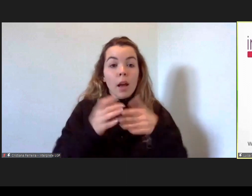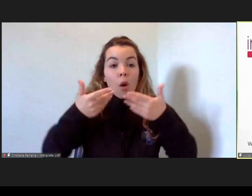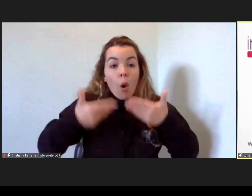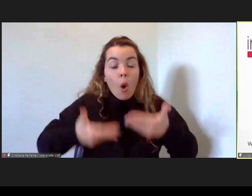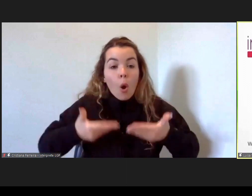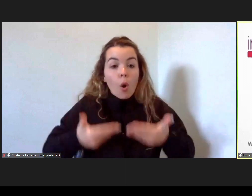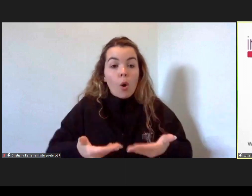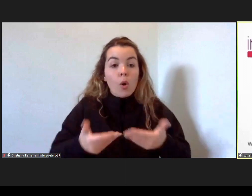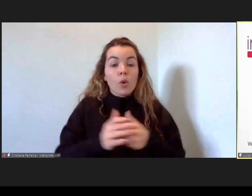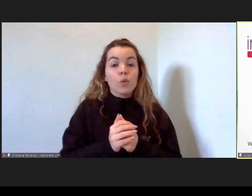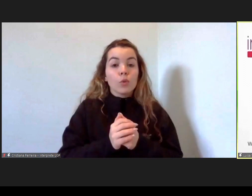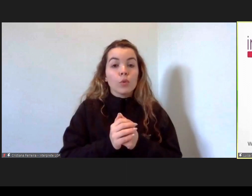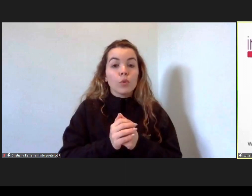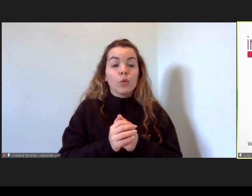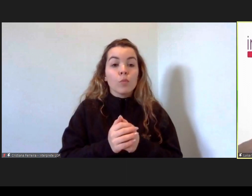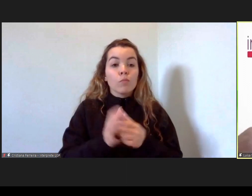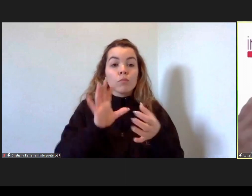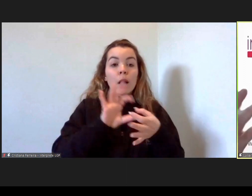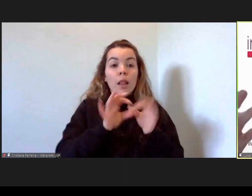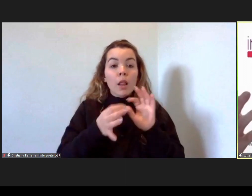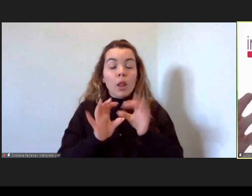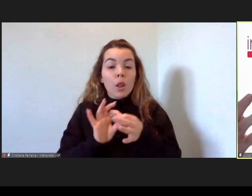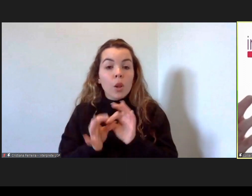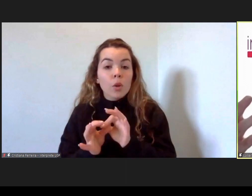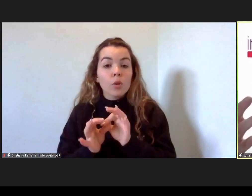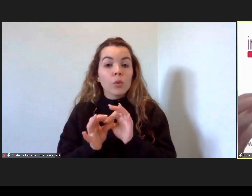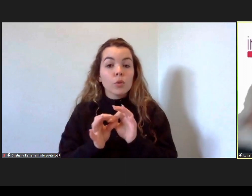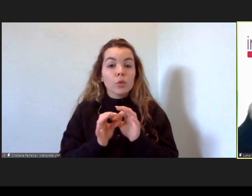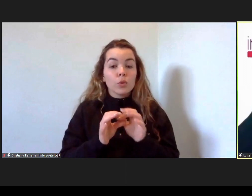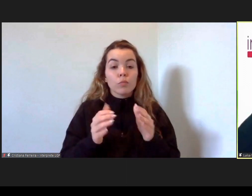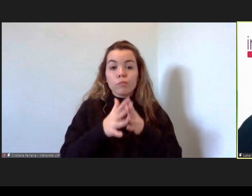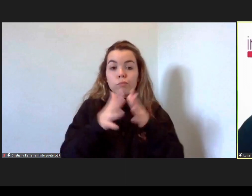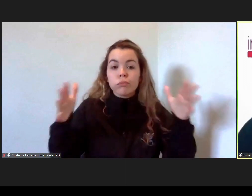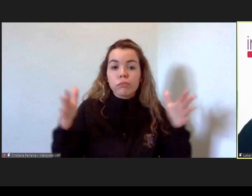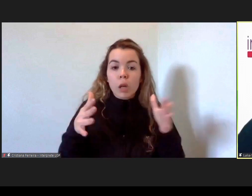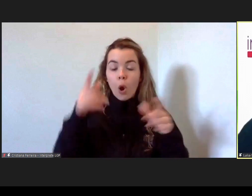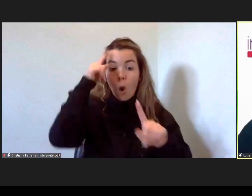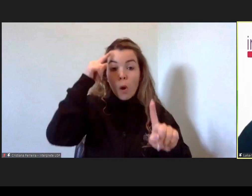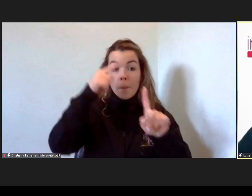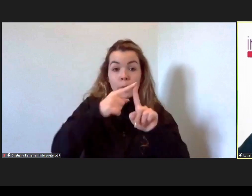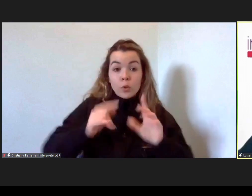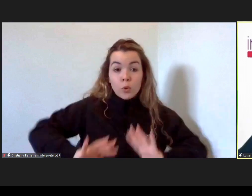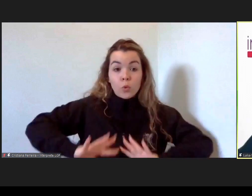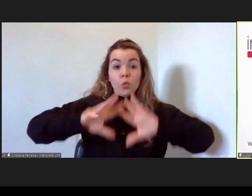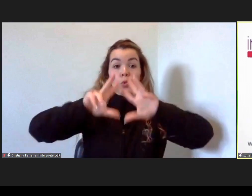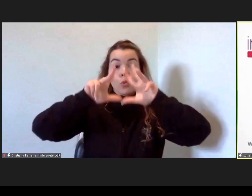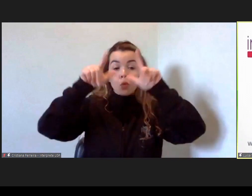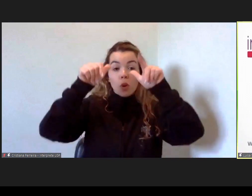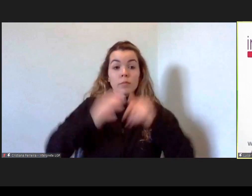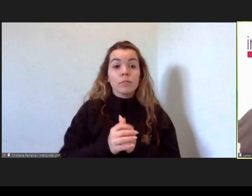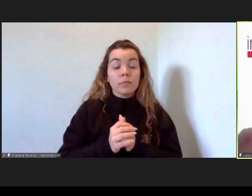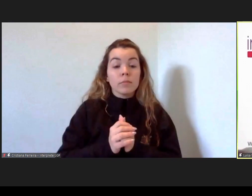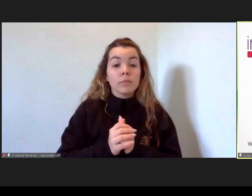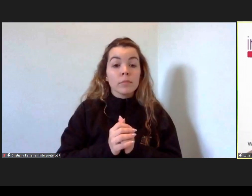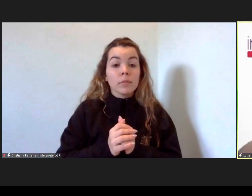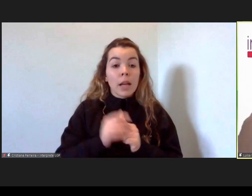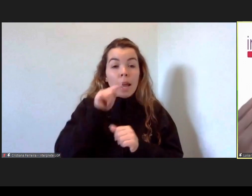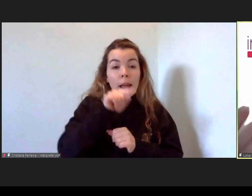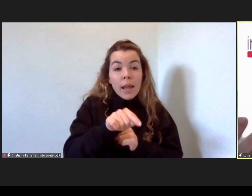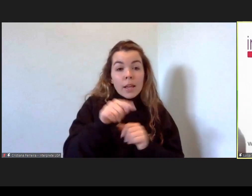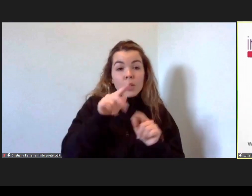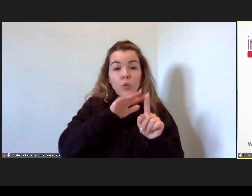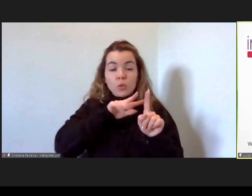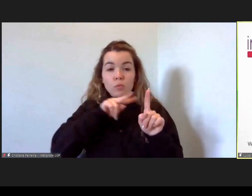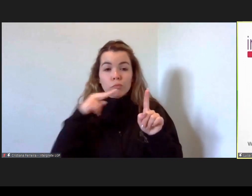seja num entendimento densificado daquilo até que sejam os Objetivos de Desenvolvimento Sustentável, nesta dimensão perspetiva e